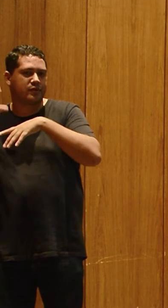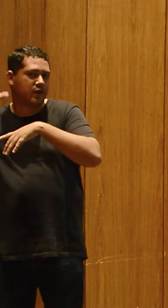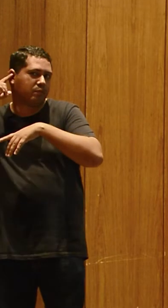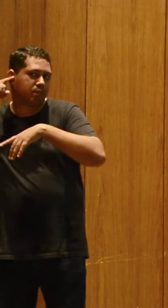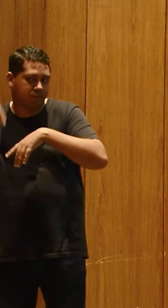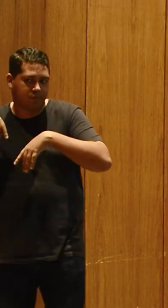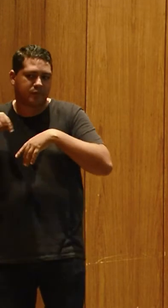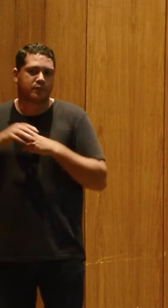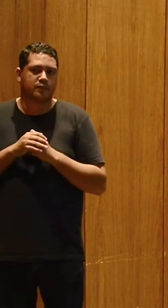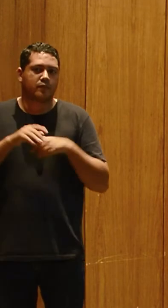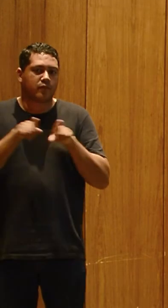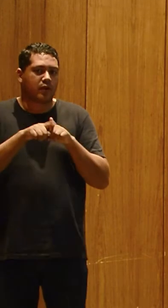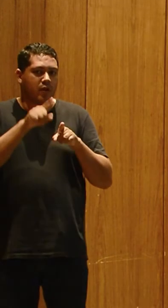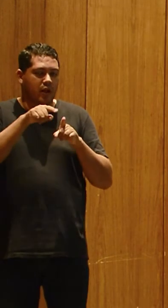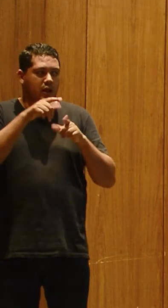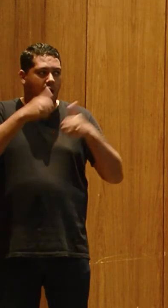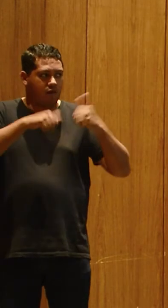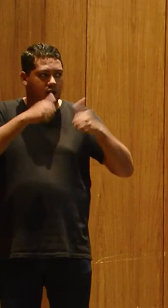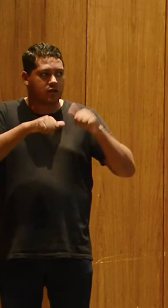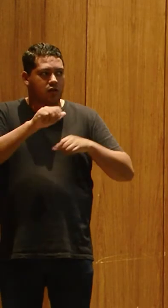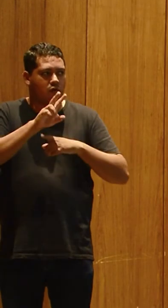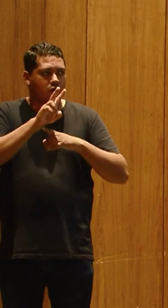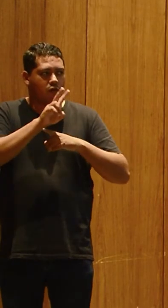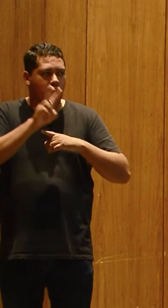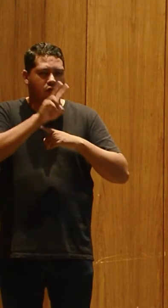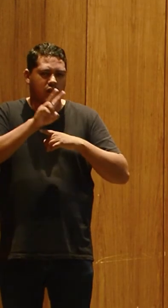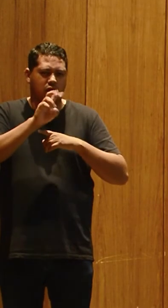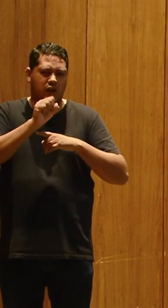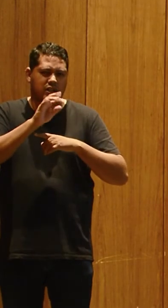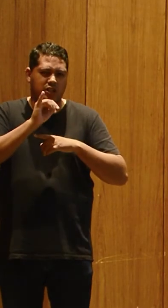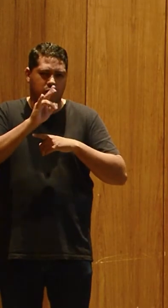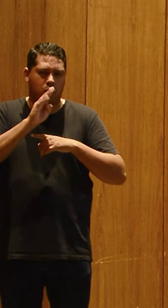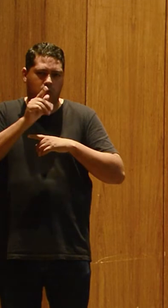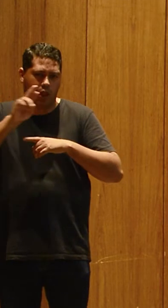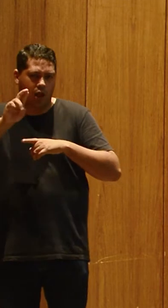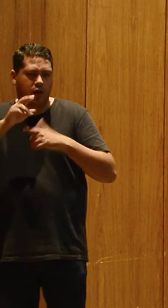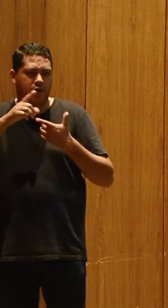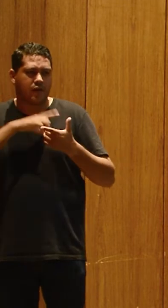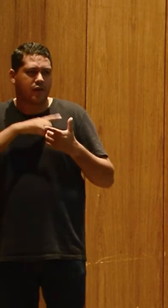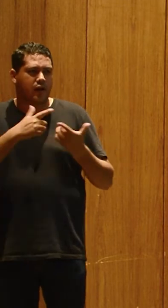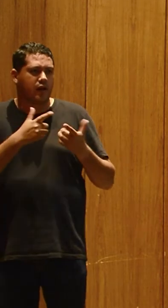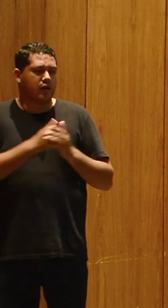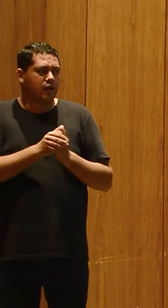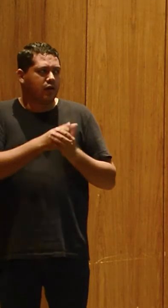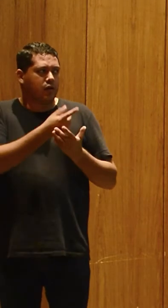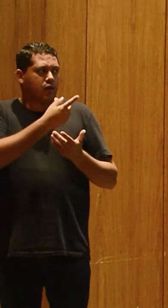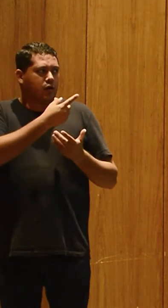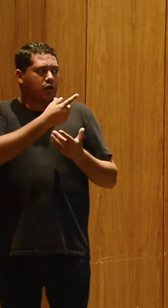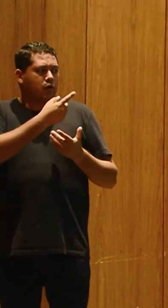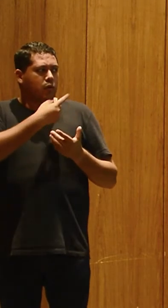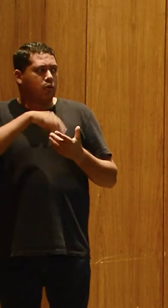mesma forma. O que acontece hoje? Quando a gente vai fazer a avaliação vestibular do nosso paciente, a gente tem por meio o nosso carro-chefe,